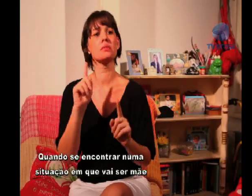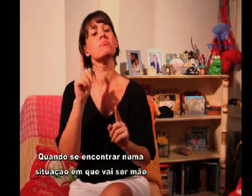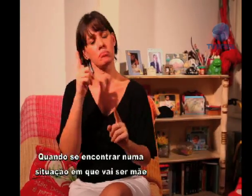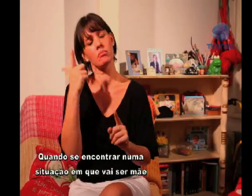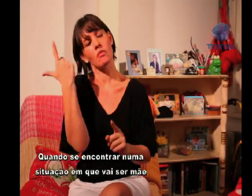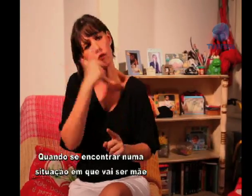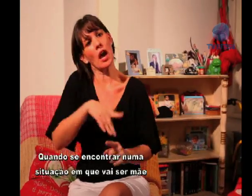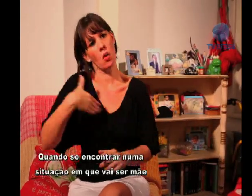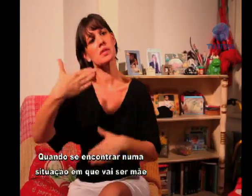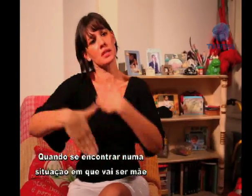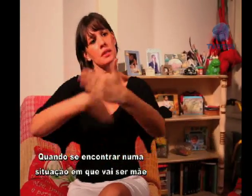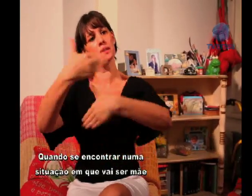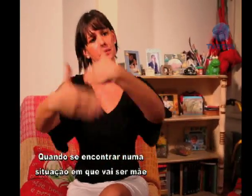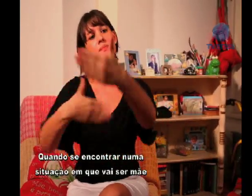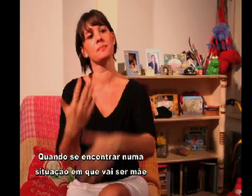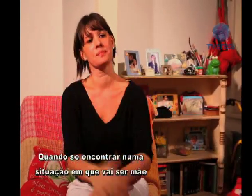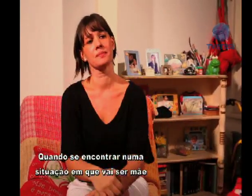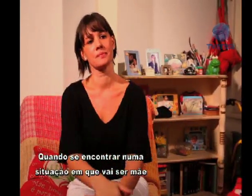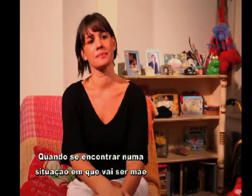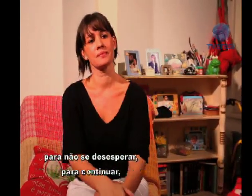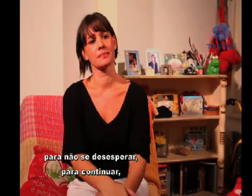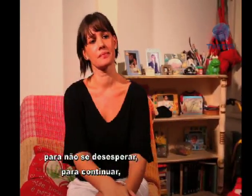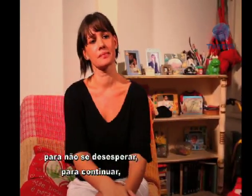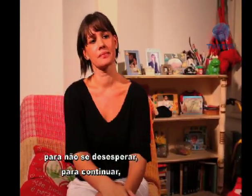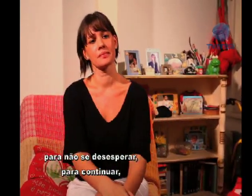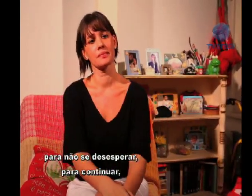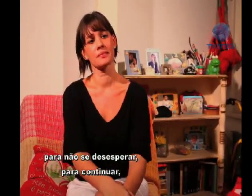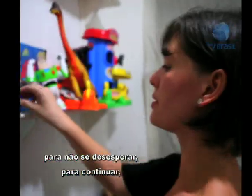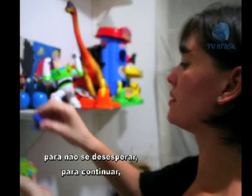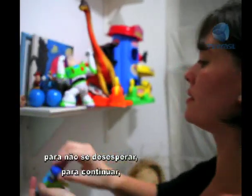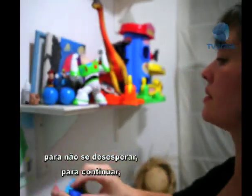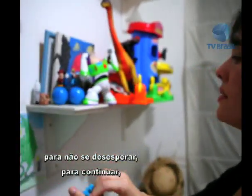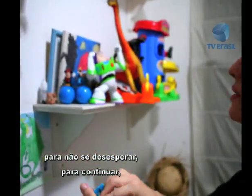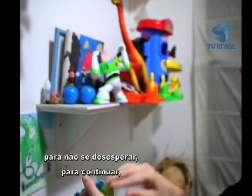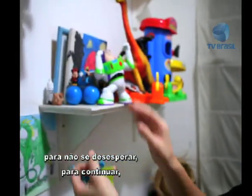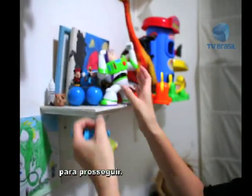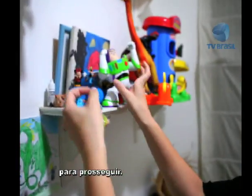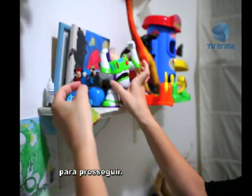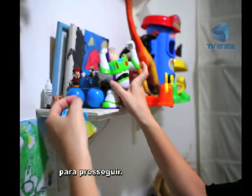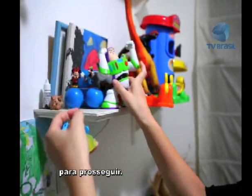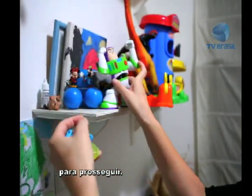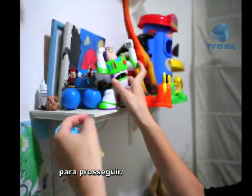E se encontrar numa situação em que vai ser mãe, para não se desesperar, para continuar, para prosseguir.